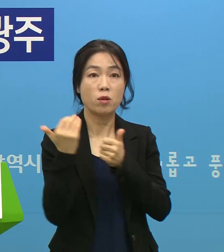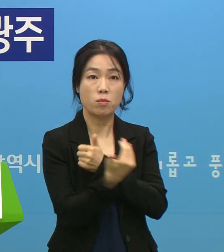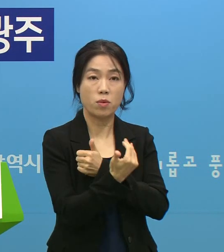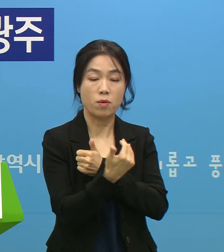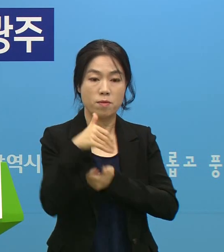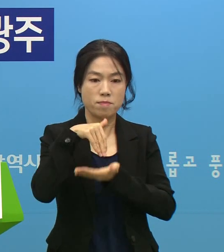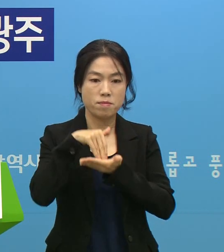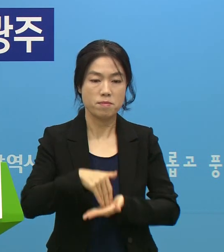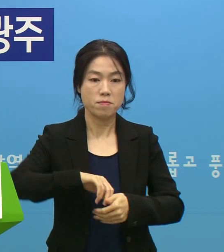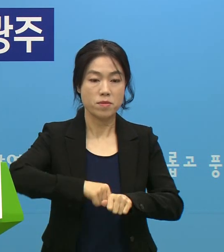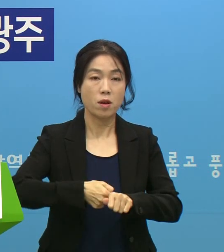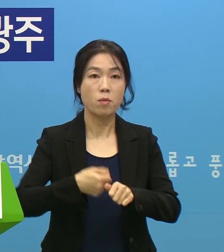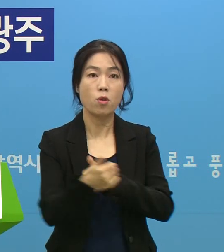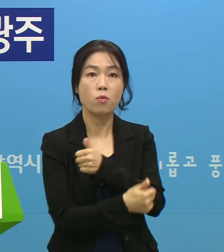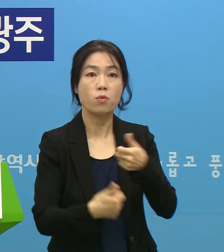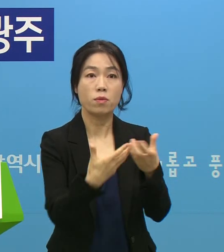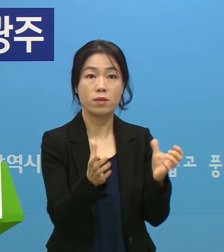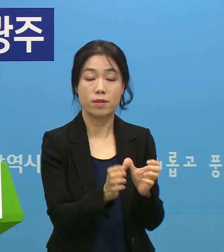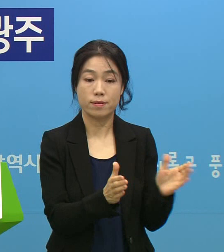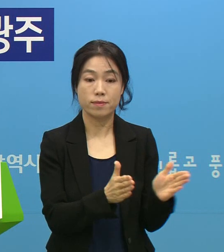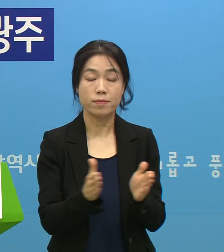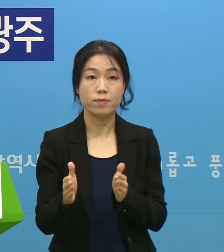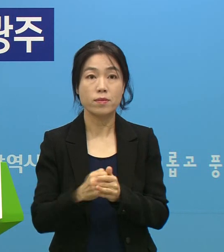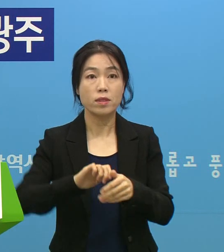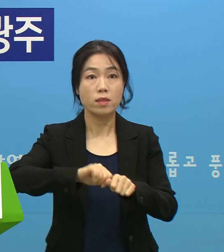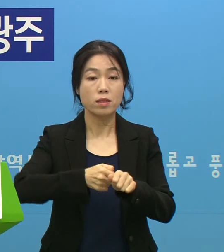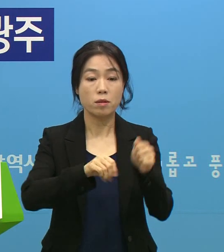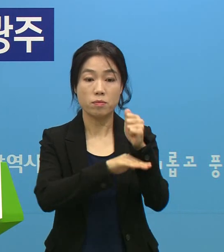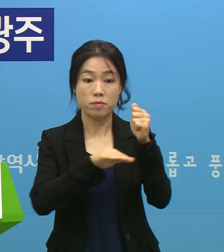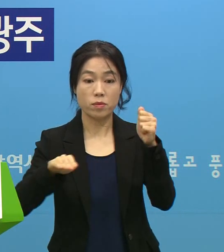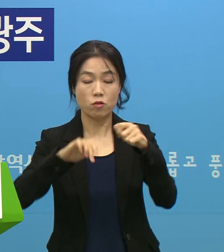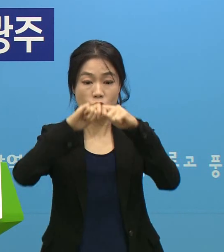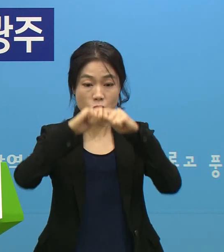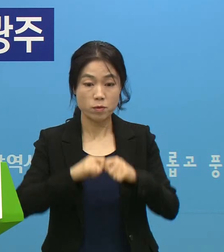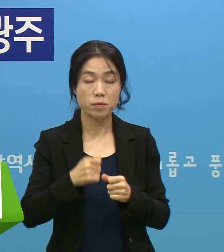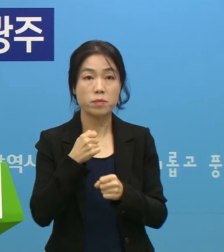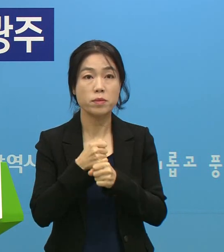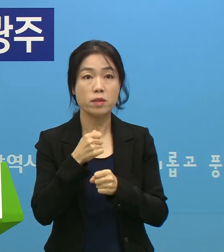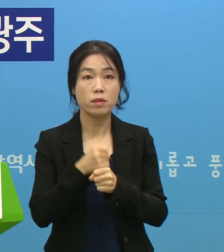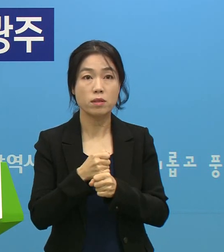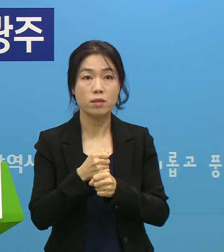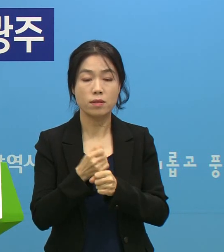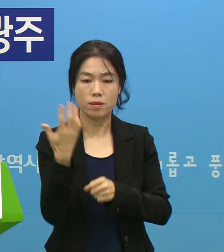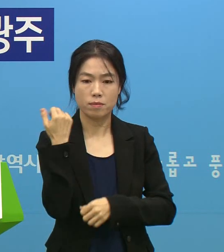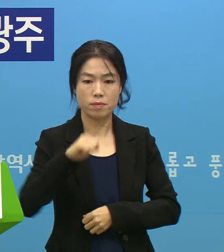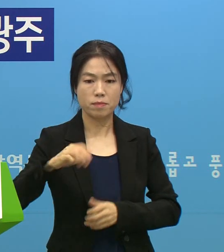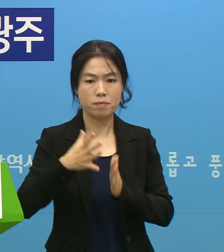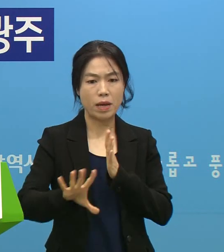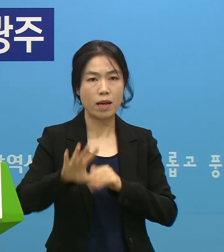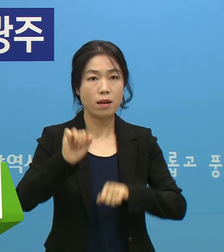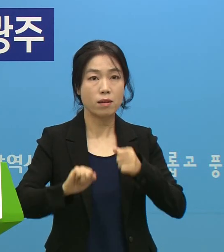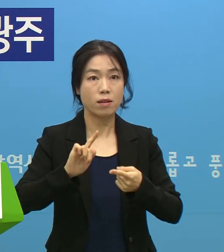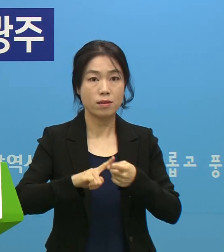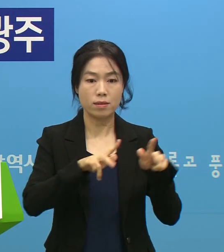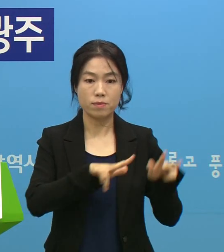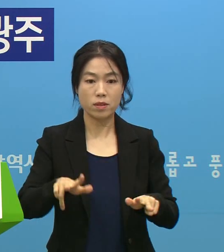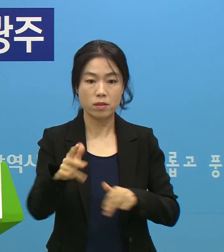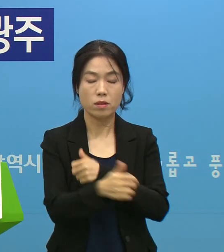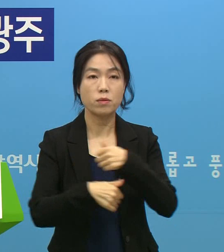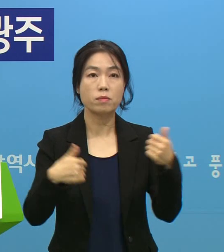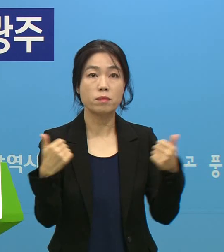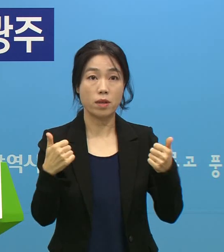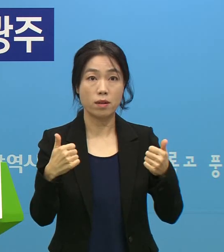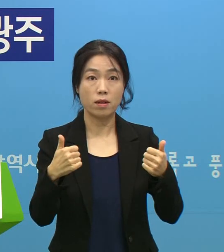엄정처벌위원회를 구성해서 처벌 기준을 구체화하고 일탈 행위에 대해서는 즉시 이혼회를